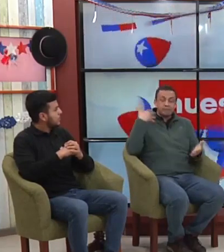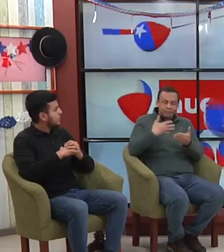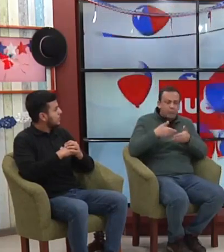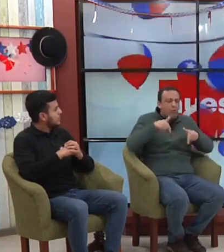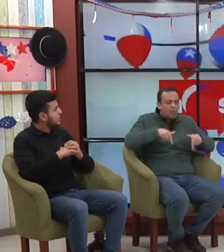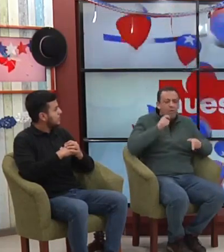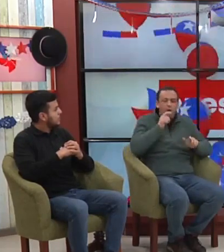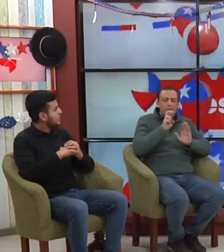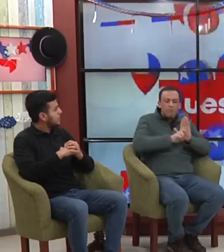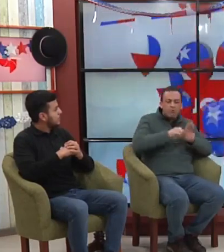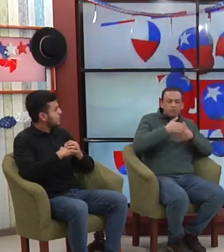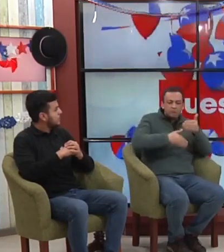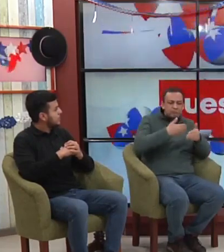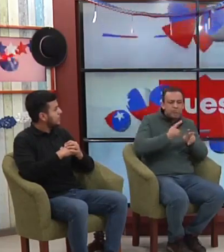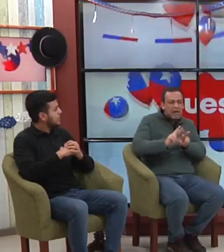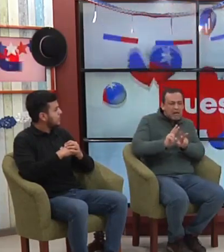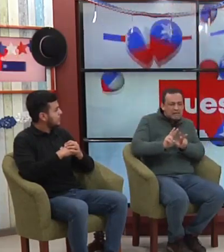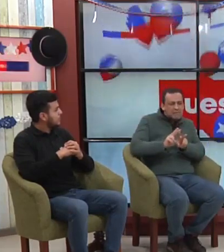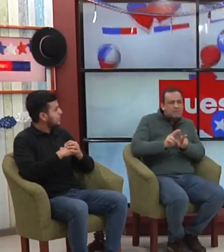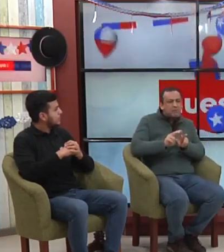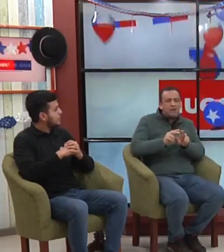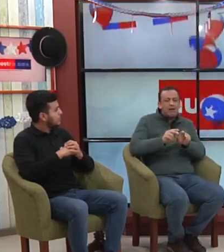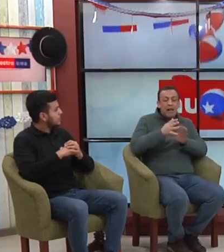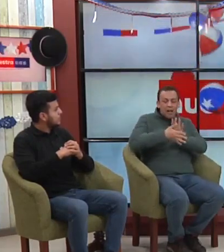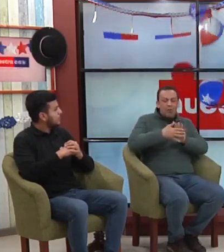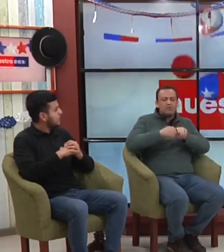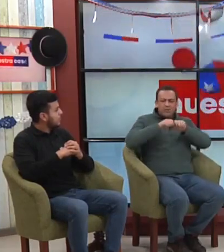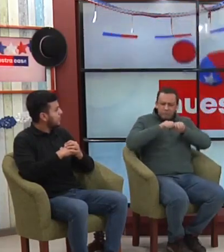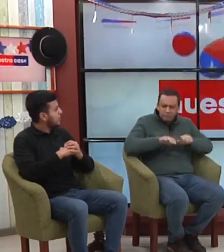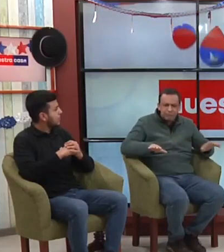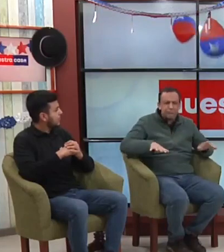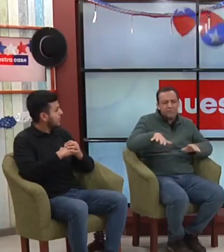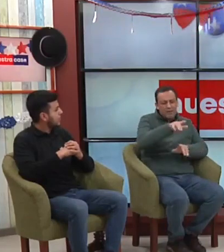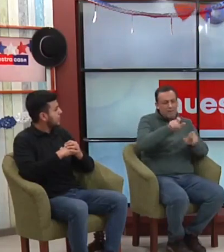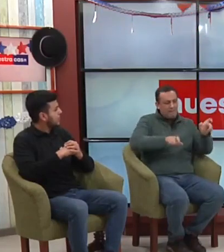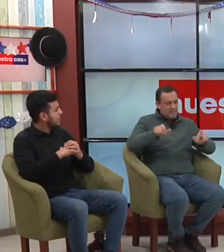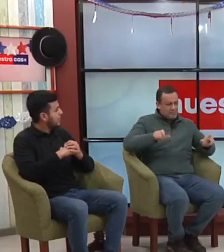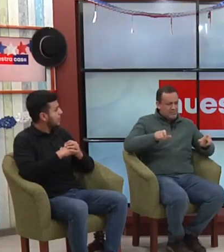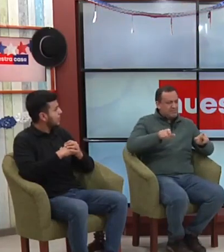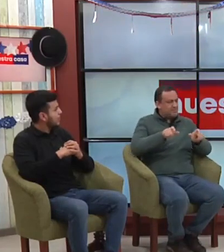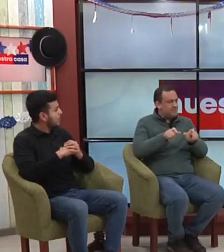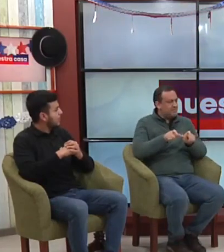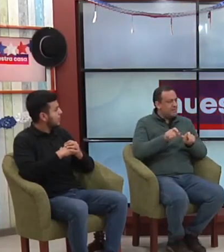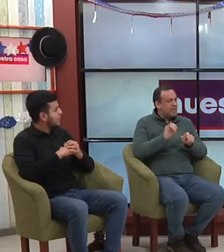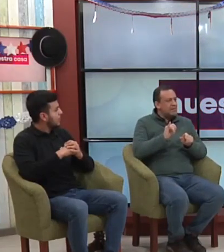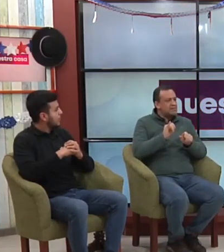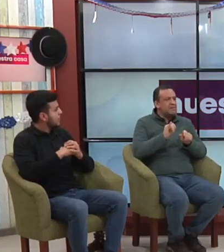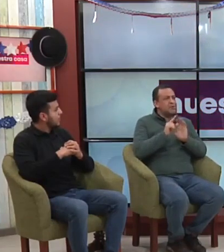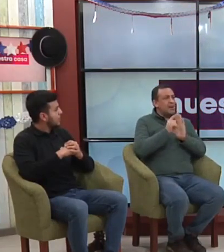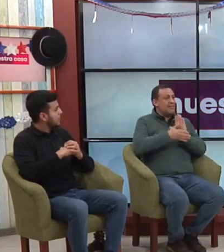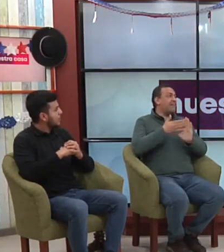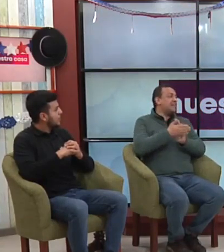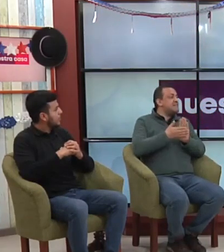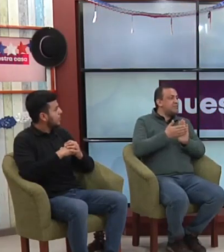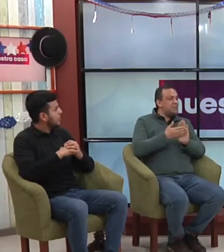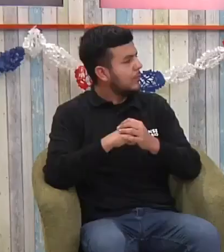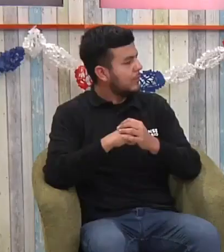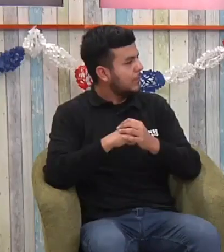proyectos que llevan a cabo también para llegar con la lengua de señas a la mayor cantidad de personas posible. Sí, bueno, la idea del ENCE Bio Bio partió